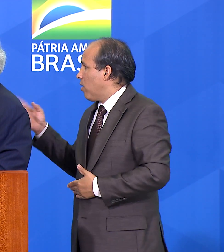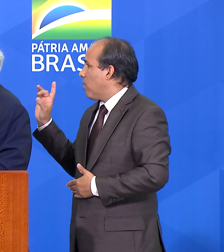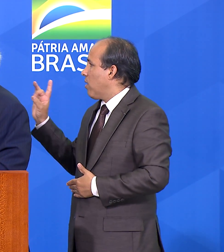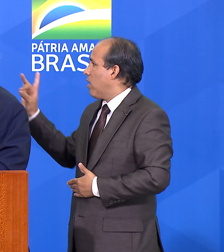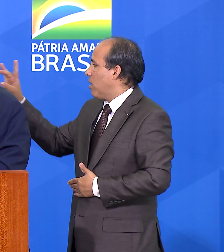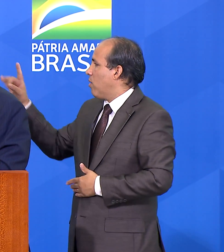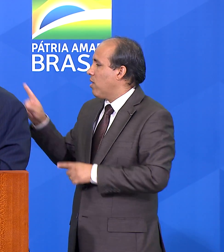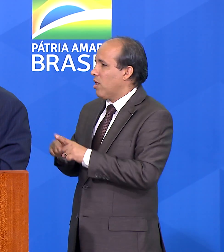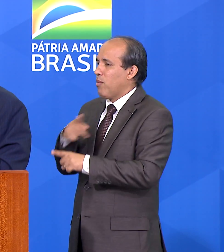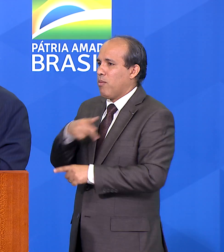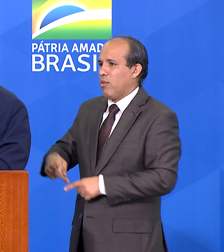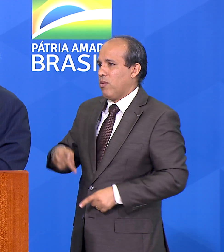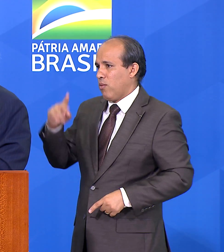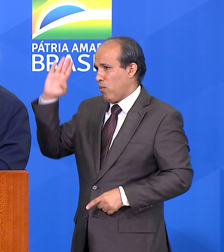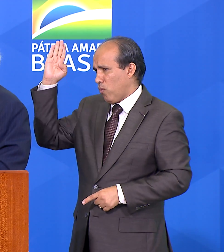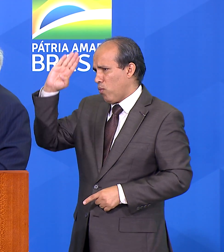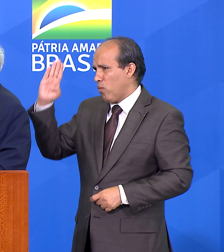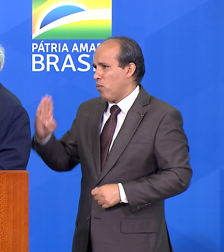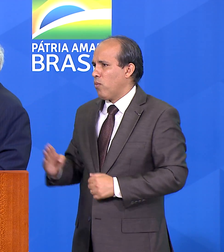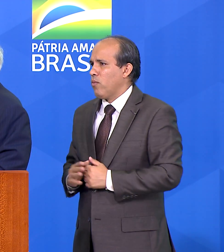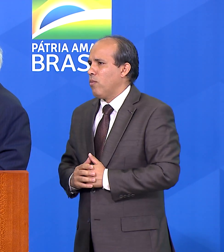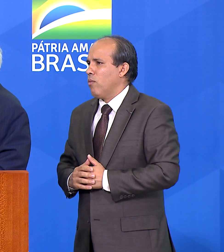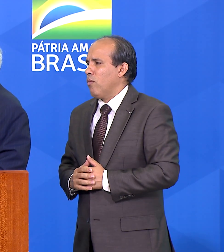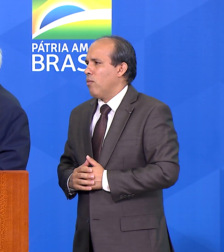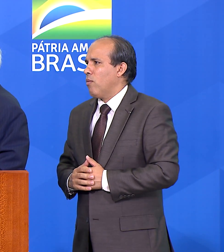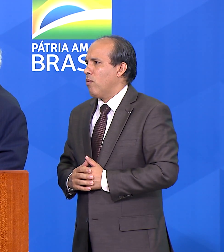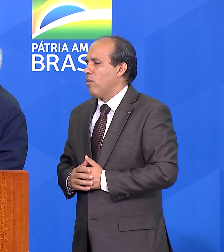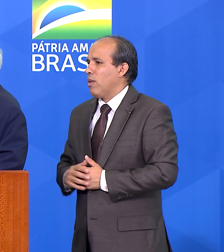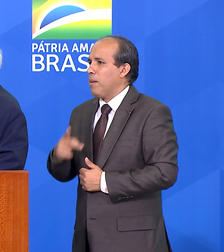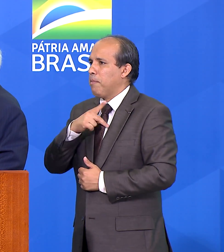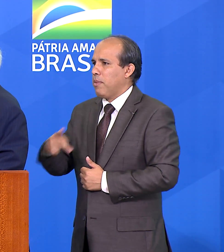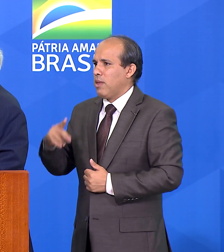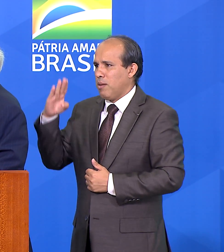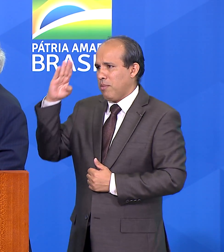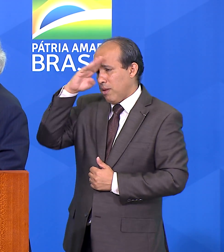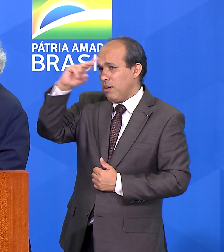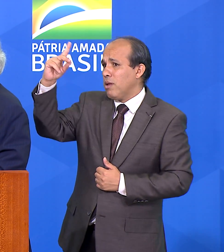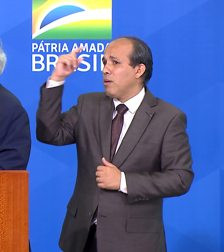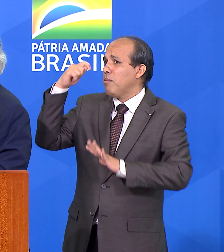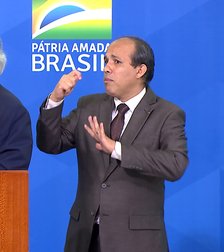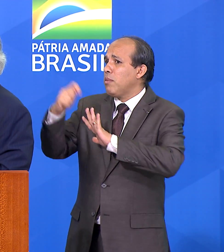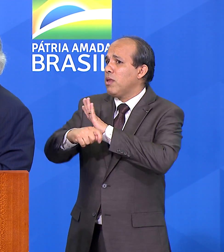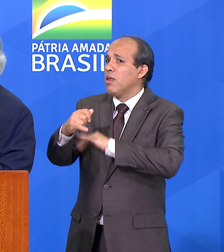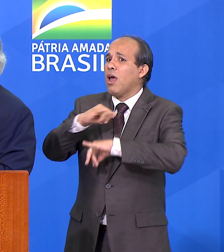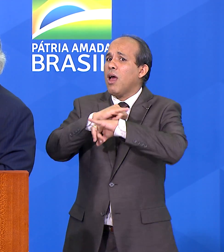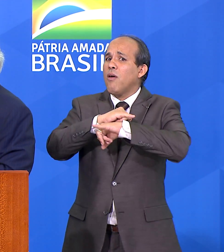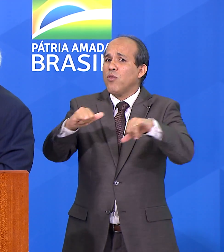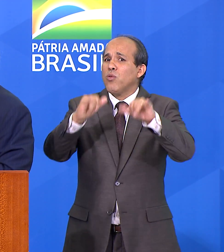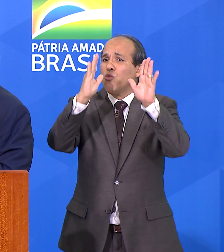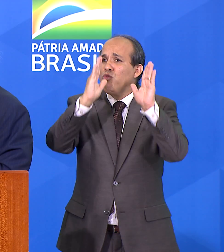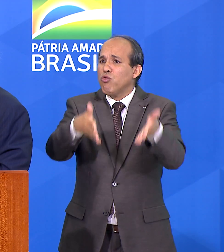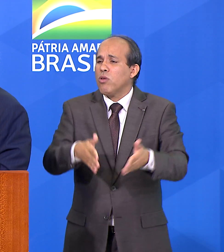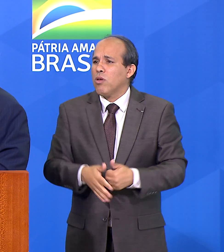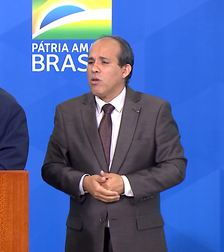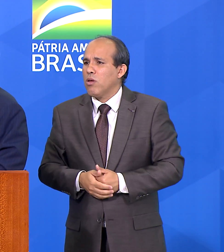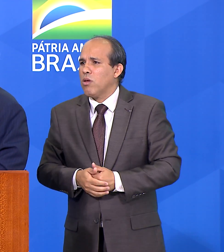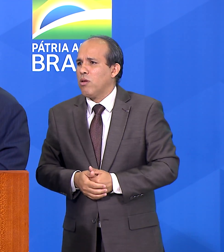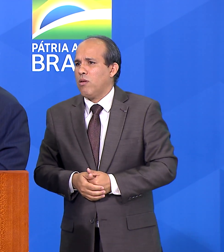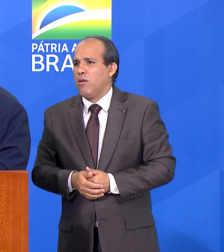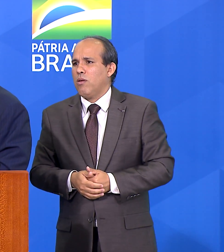presidente Bolsonaro, Bolsonaro, que o presidente Bolsonaro, meses atrás, já tinha disparado esse PLP-11,